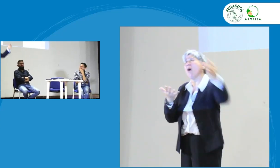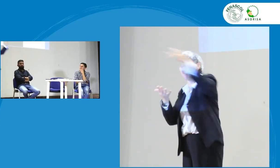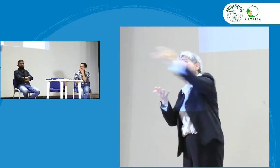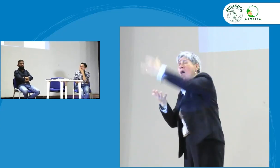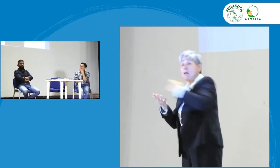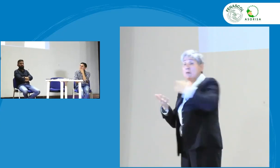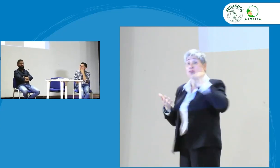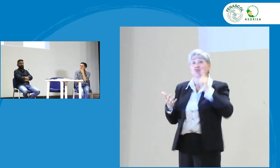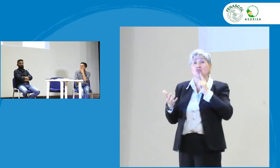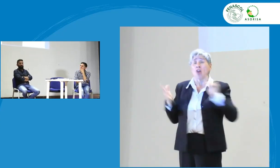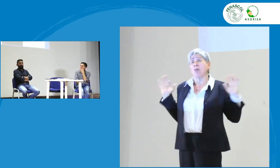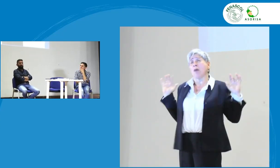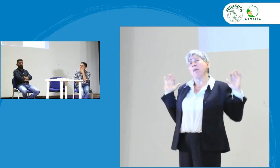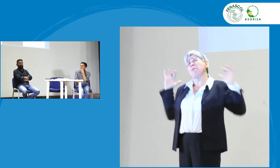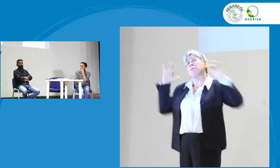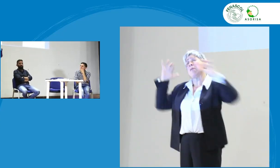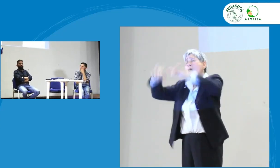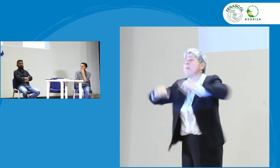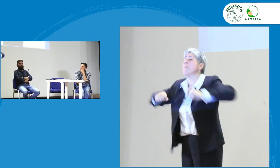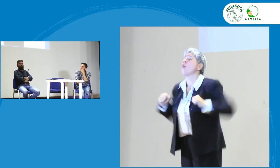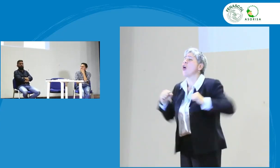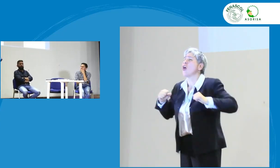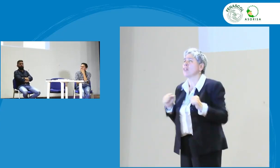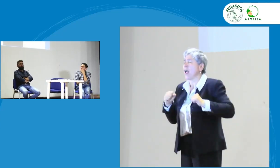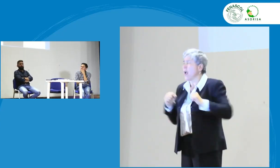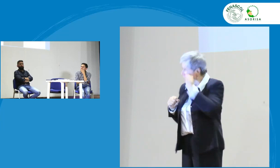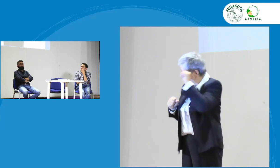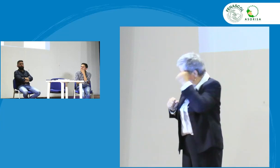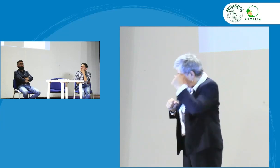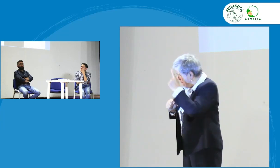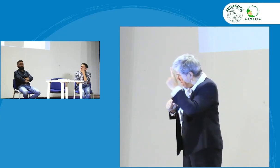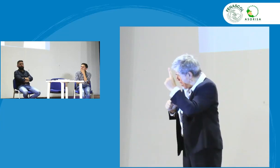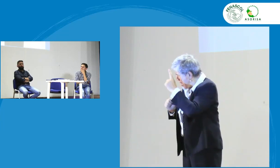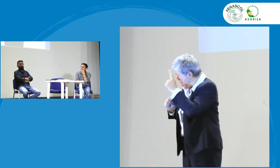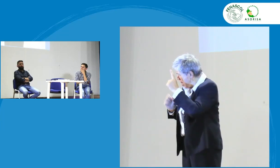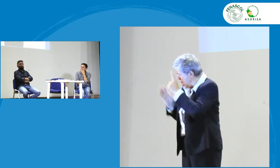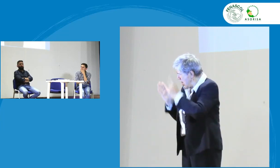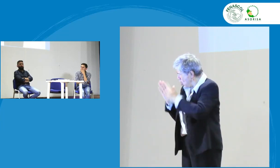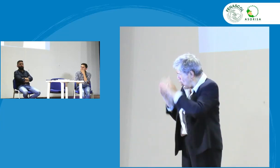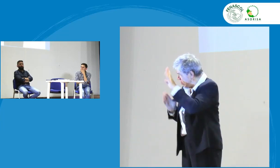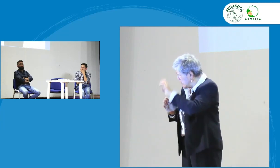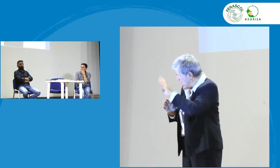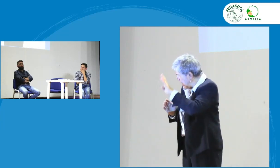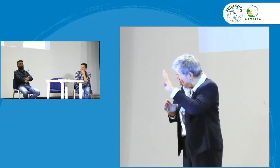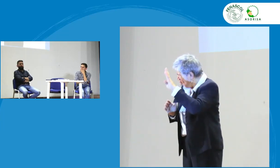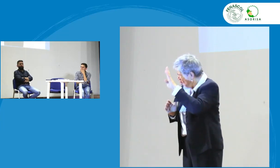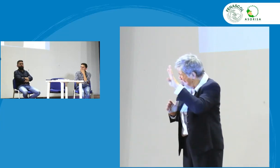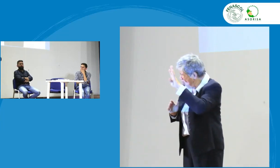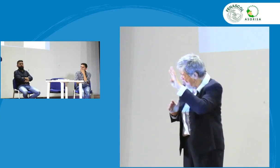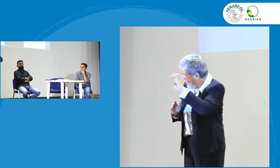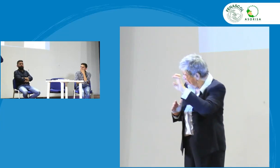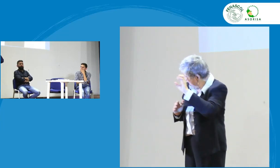hace un tiempo una recolección en Bogotá de un diccionario recuerdo que fue en 1990